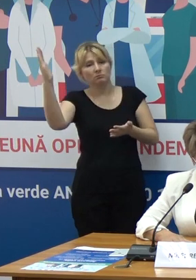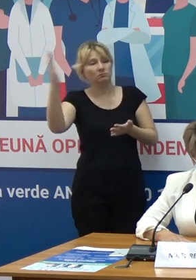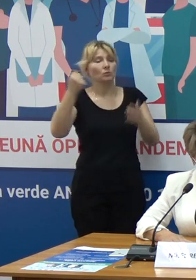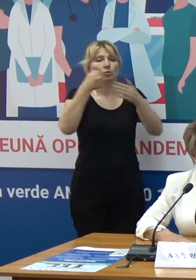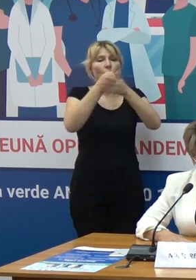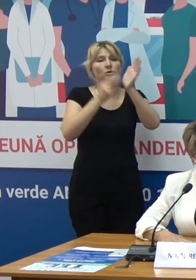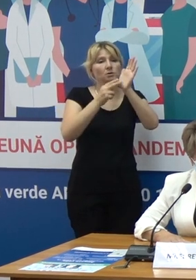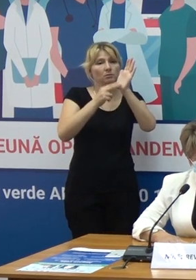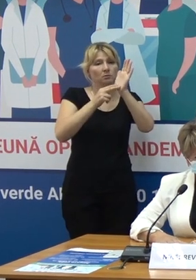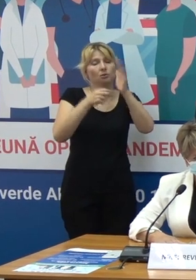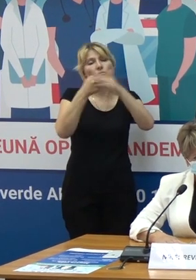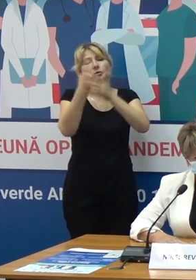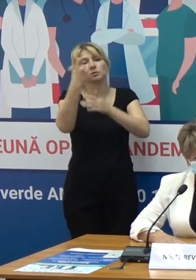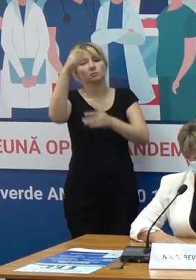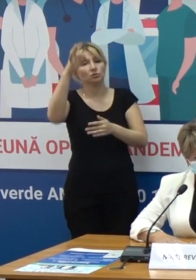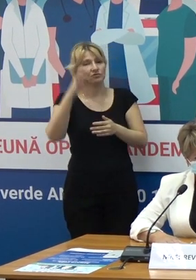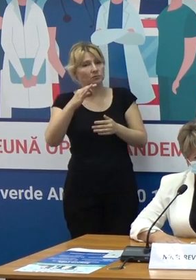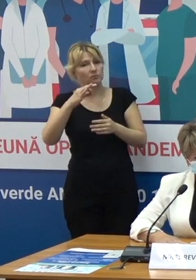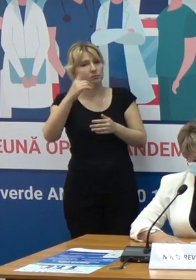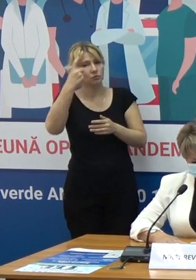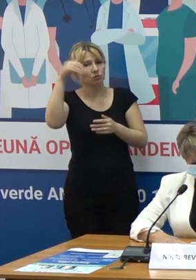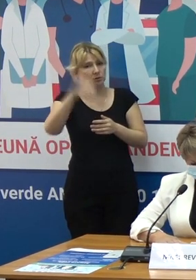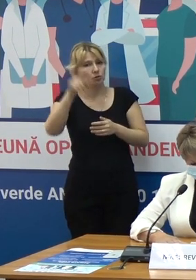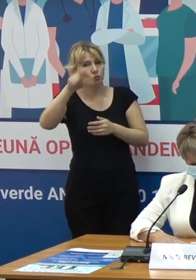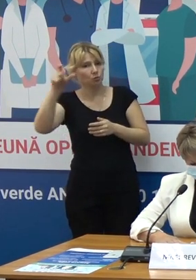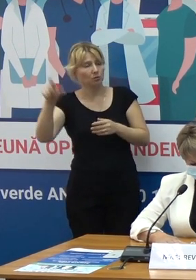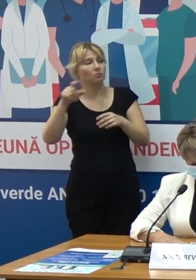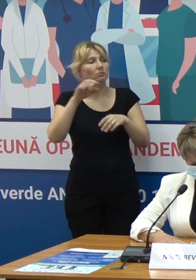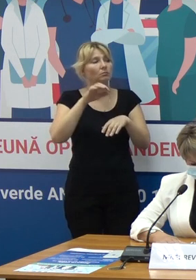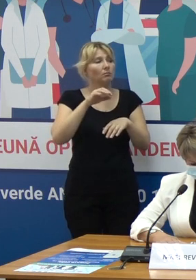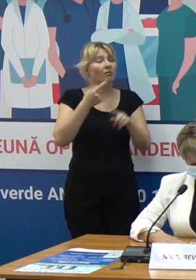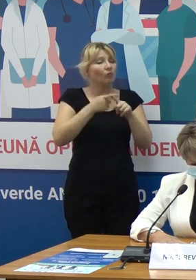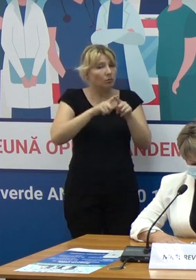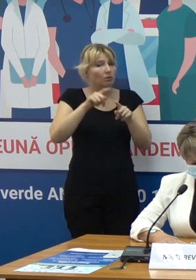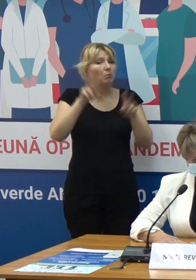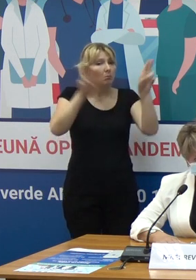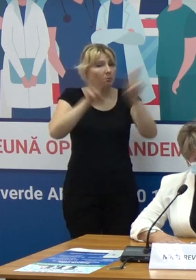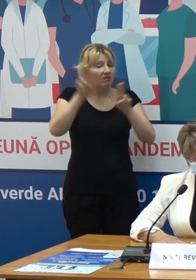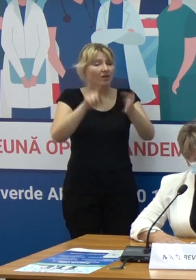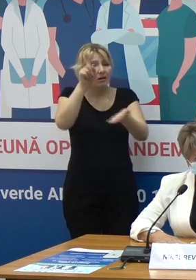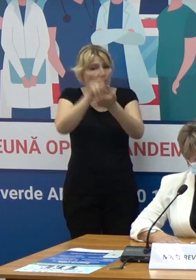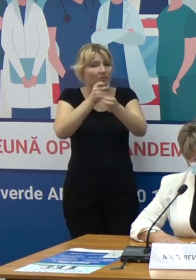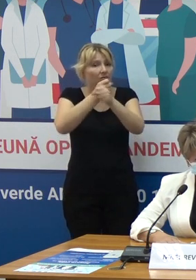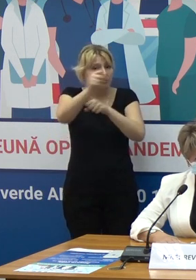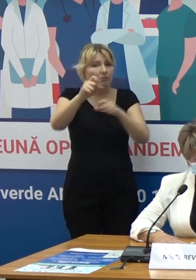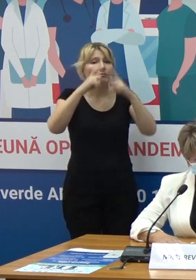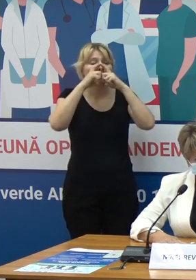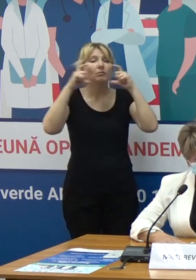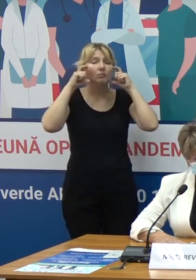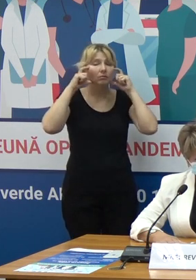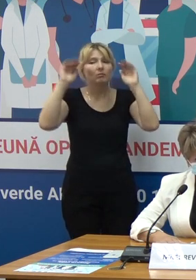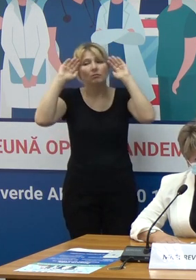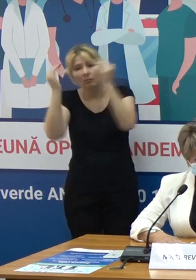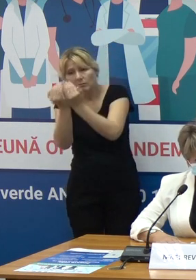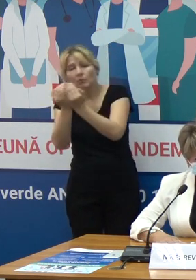75, la 100 de mii de populație. Deci, aceste măsuri sunt, în primul rând, purtarea obligatorie a măștii în spații de închisă